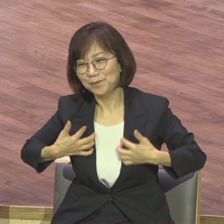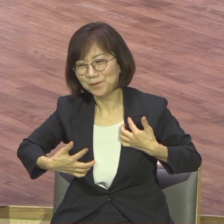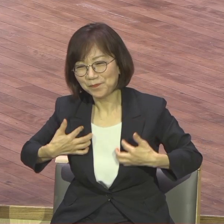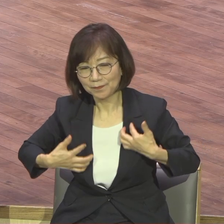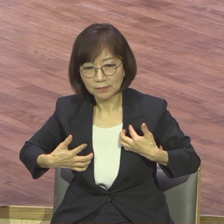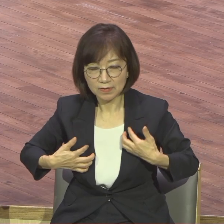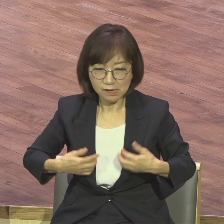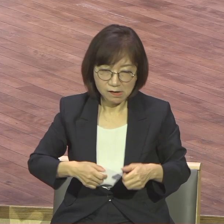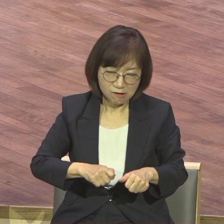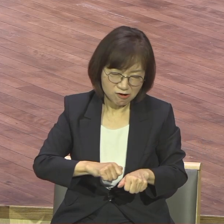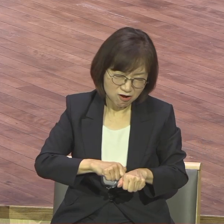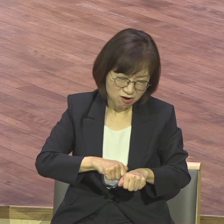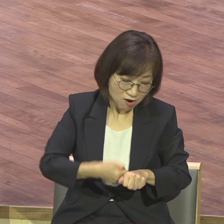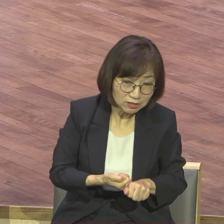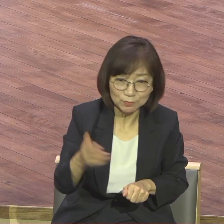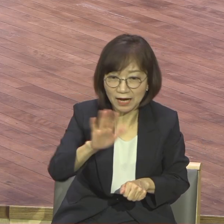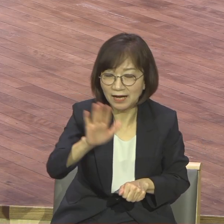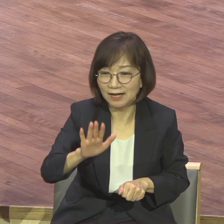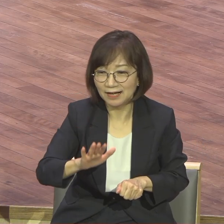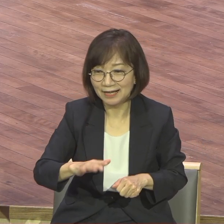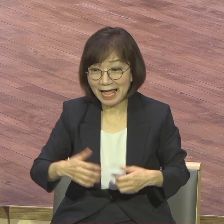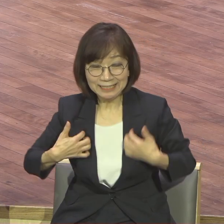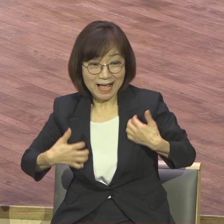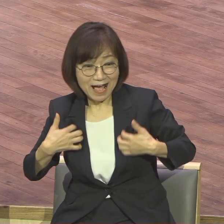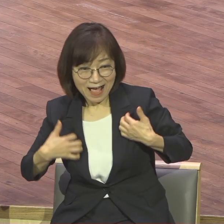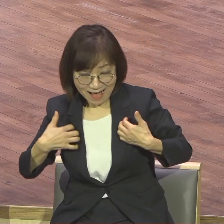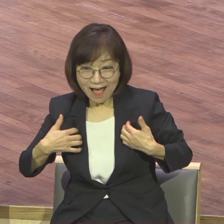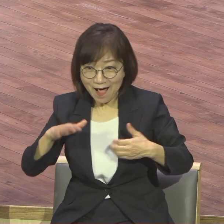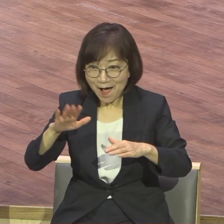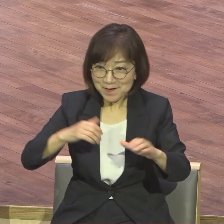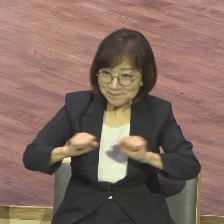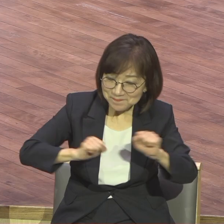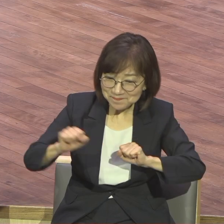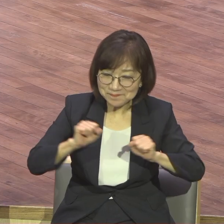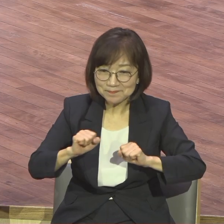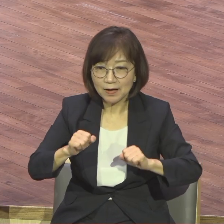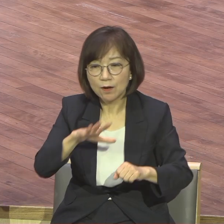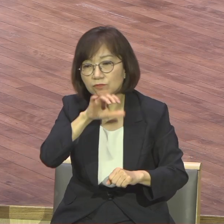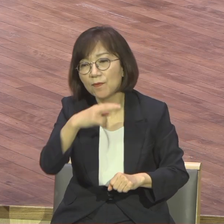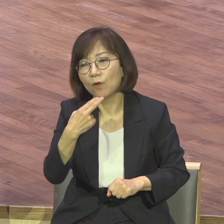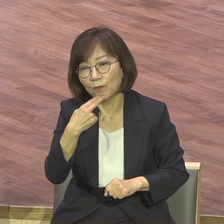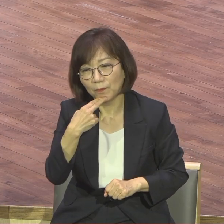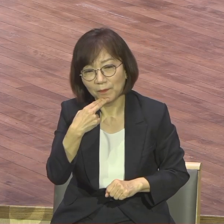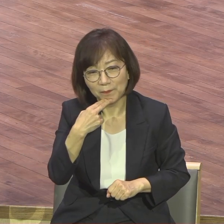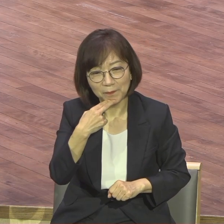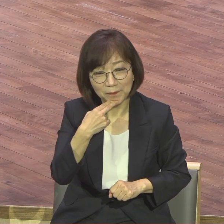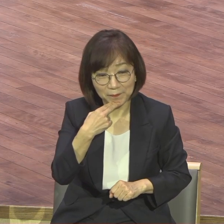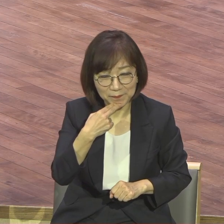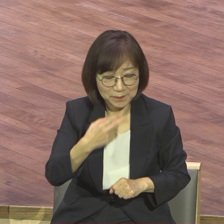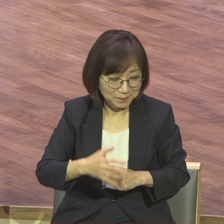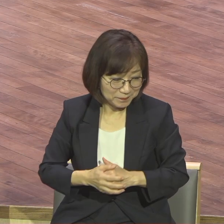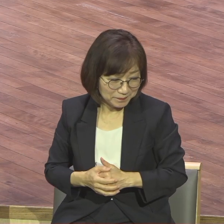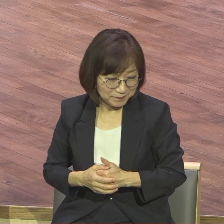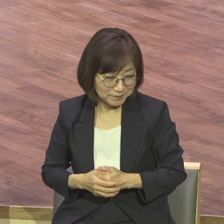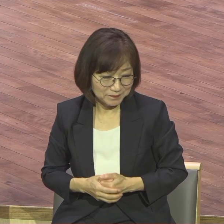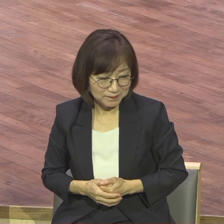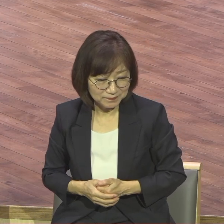이런 분들은 절대 불평을 하지 않습니다 즐거움으로 섬기는 삶을 살면 됩니다